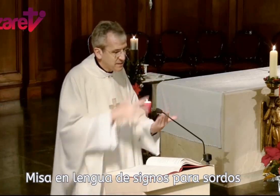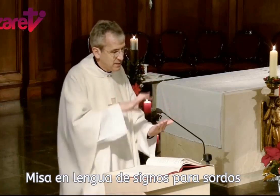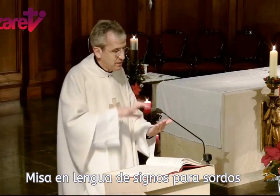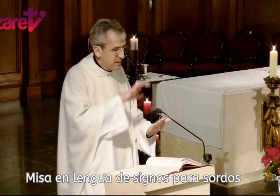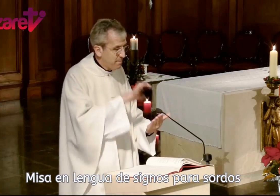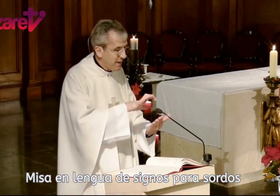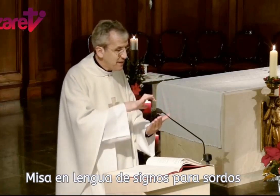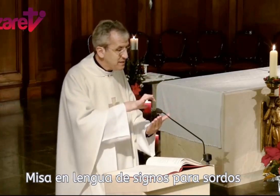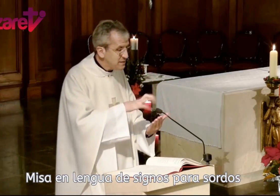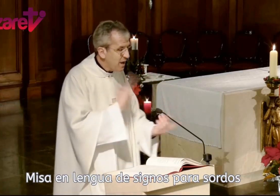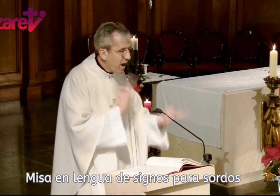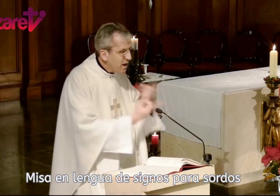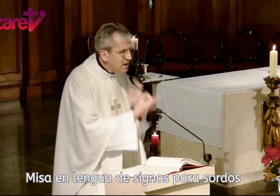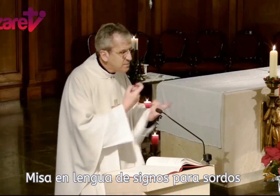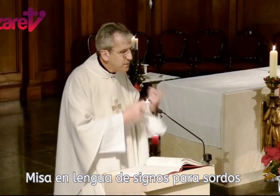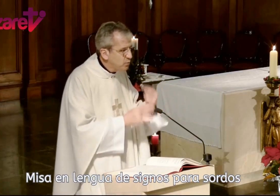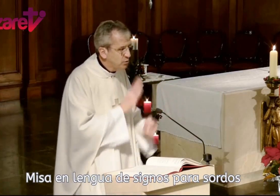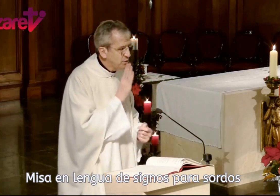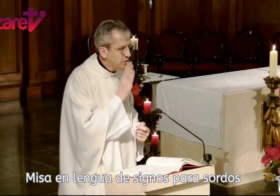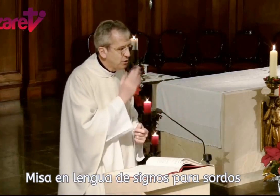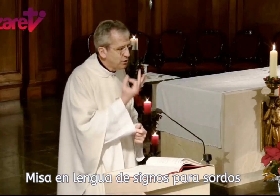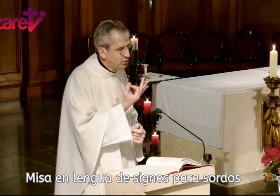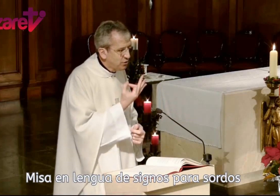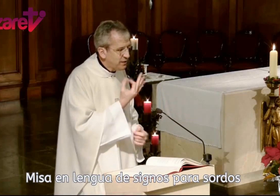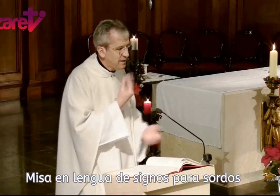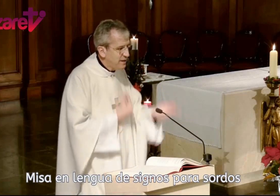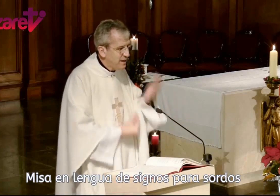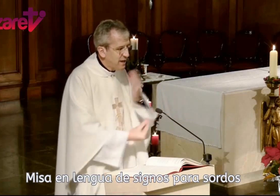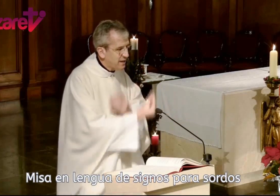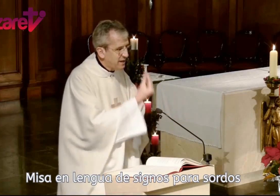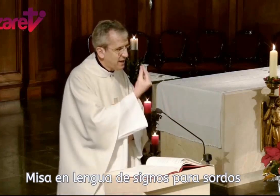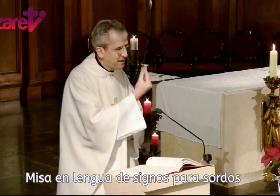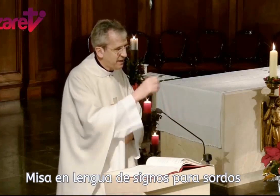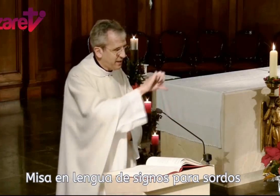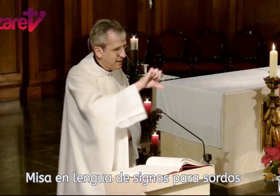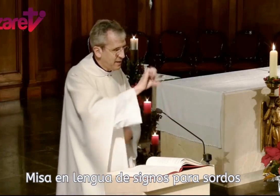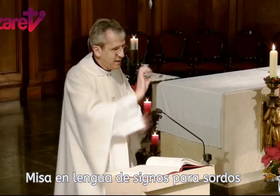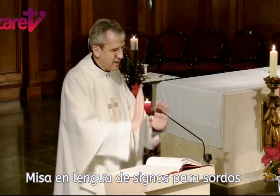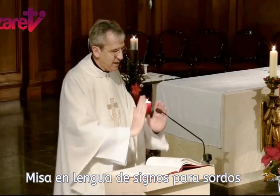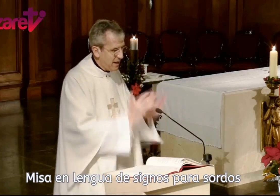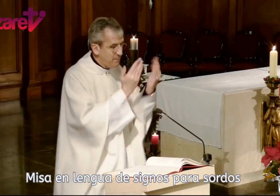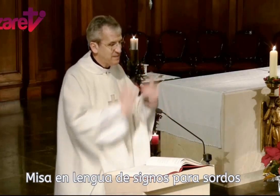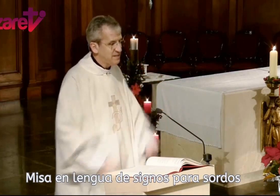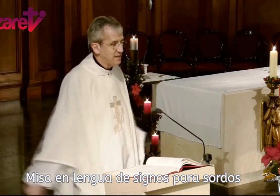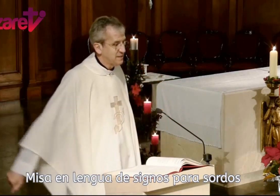del país y les preguntó dónde tenía que nacer el Mesías.